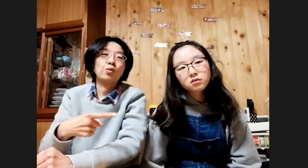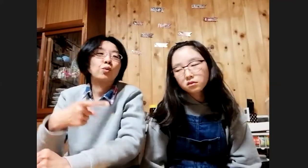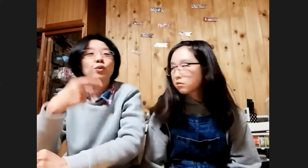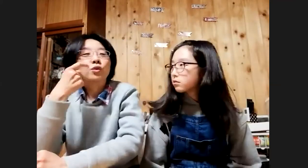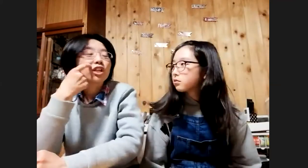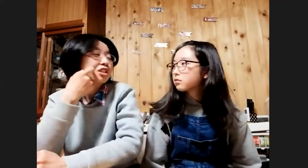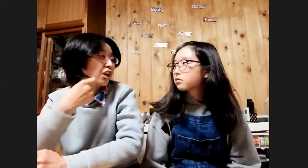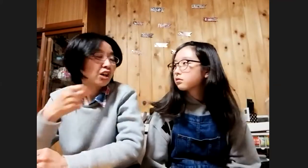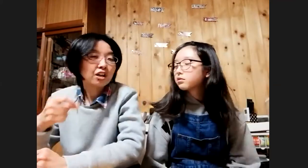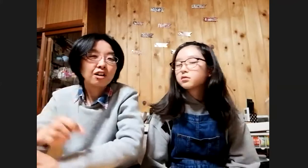の電車うん